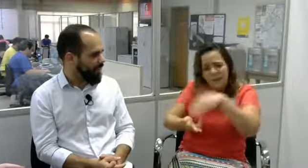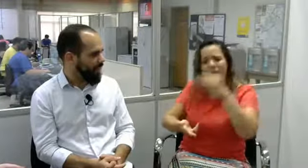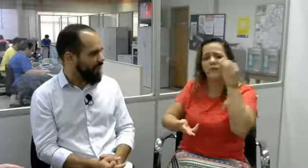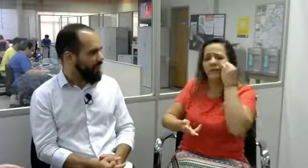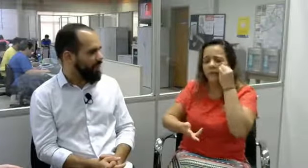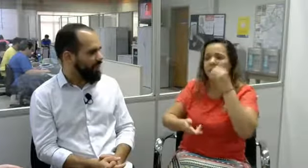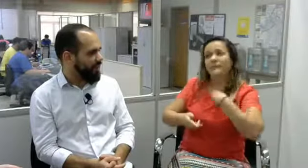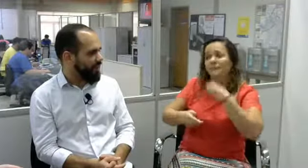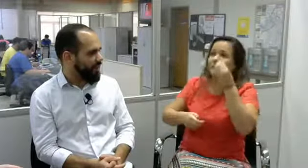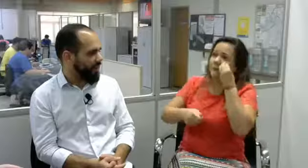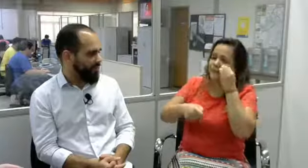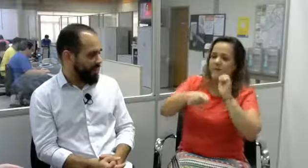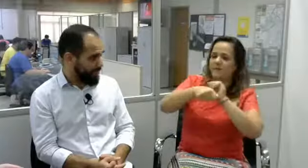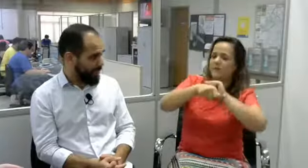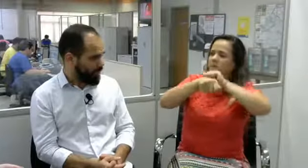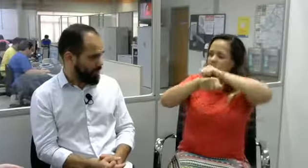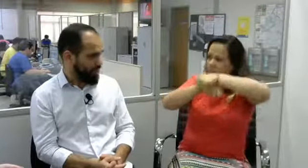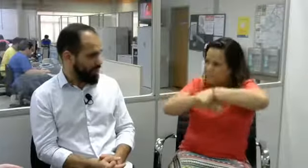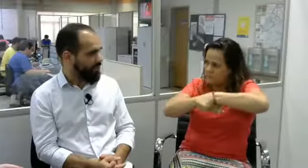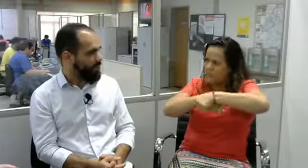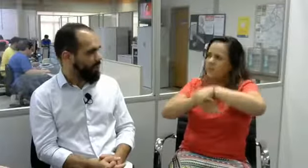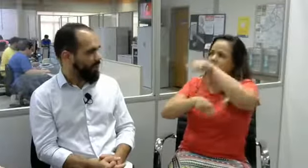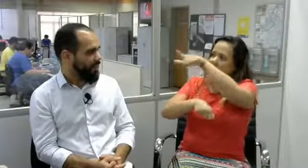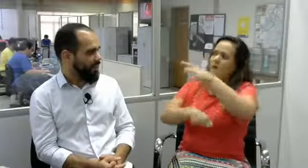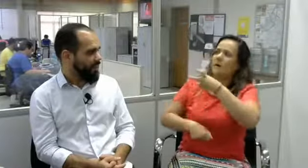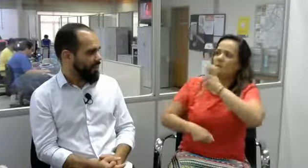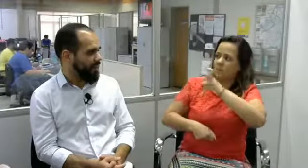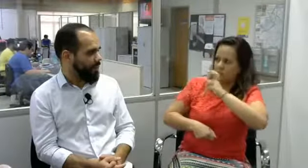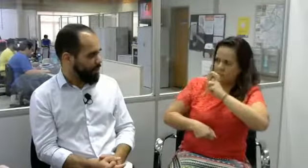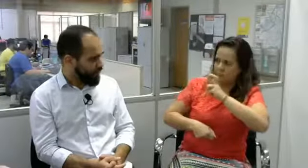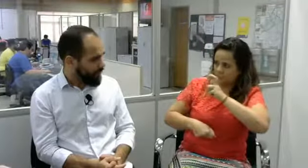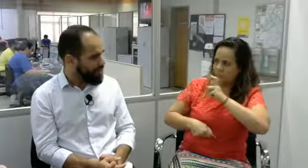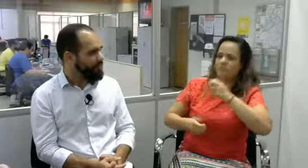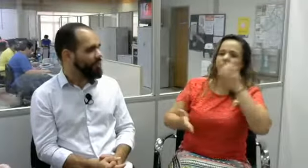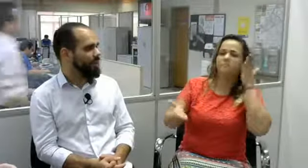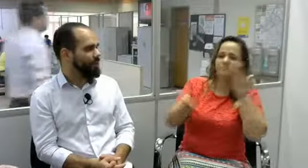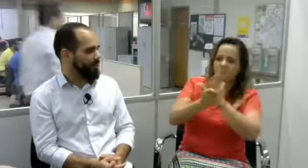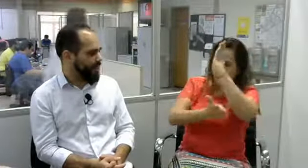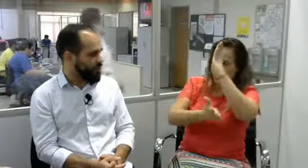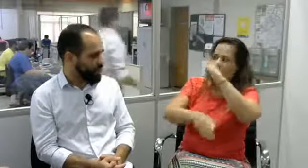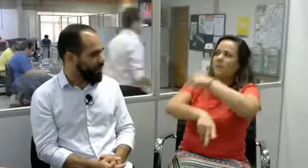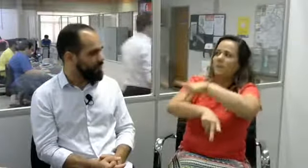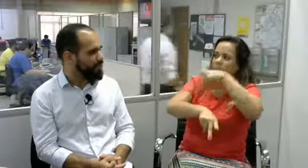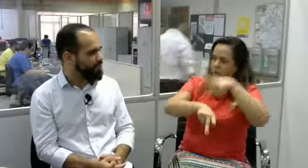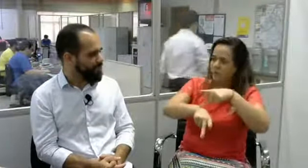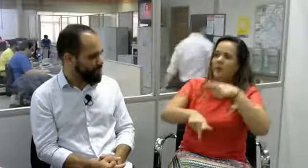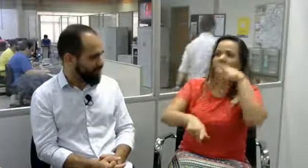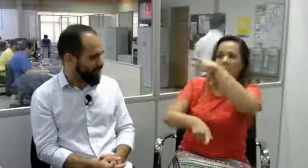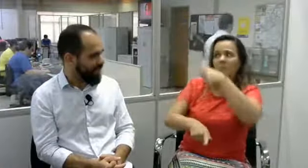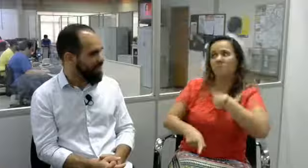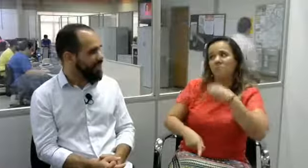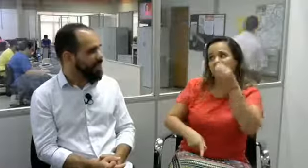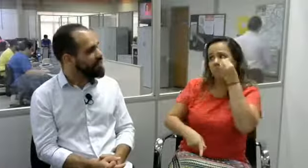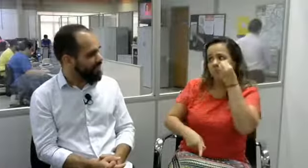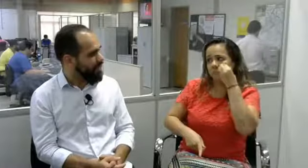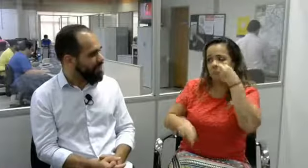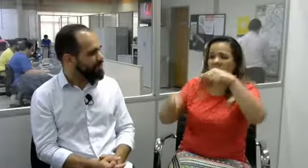a fazer pedagogia. Eu fui para Mirassol, fiz vestibular e entrei